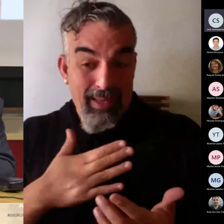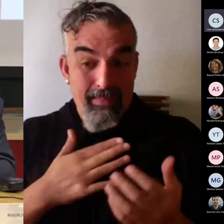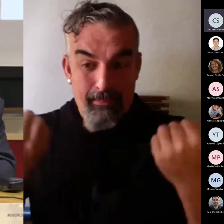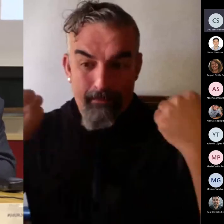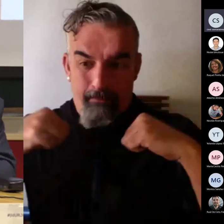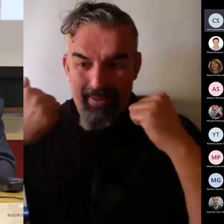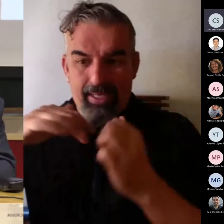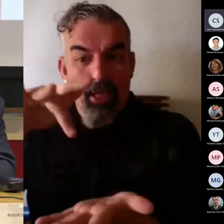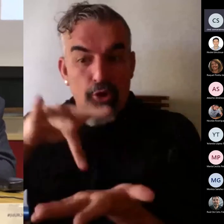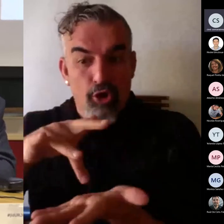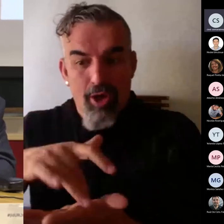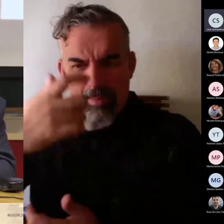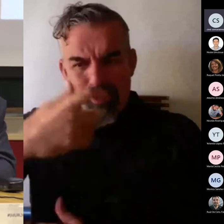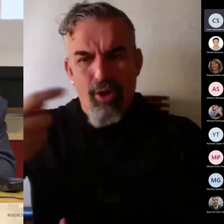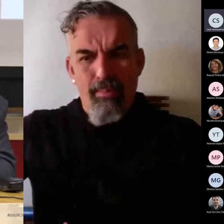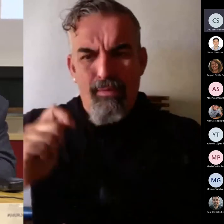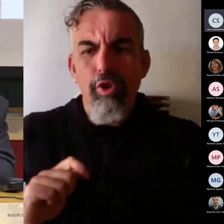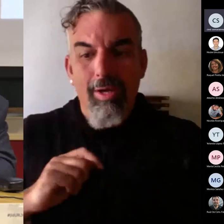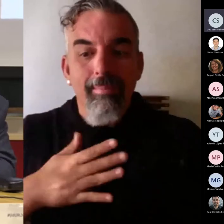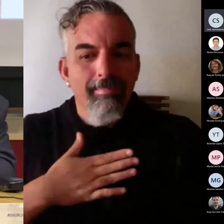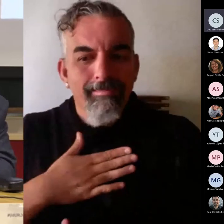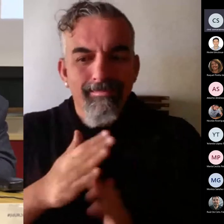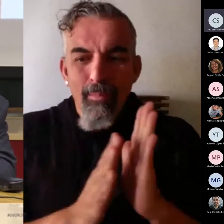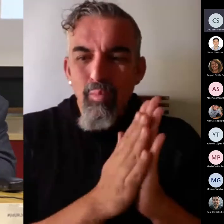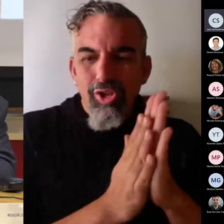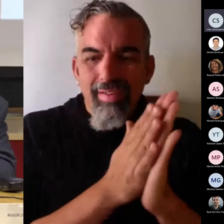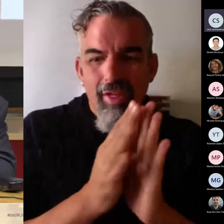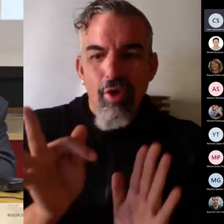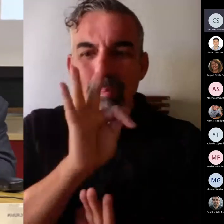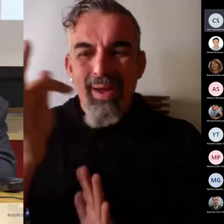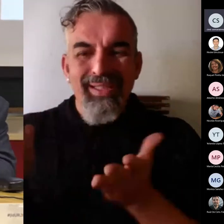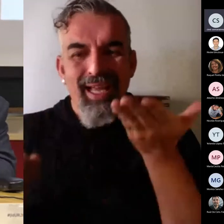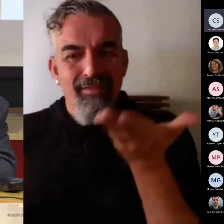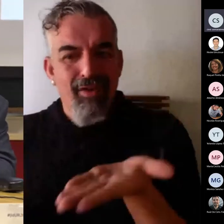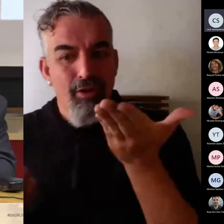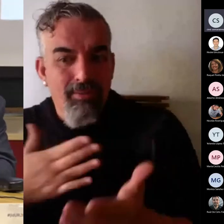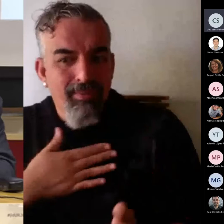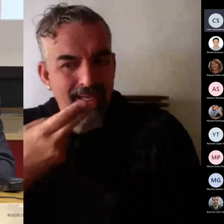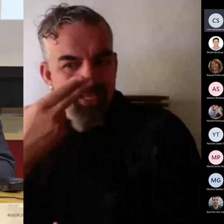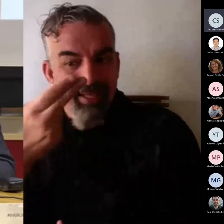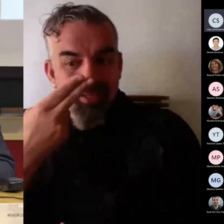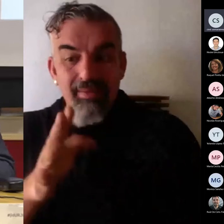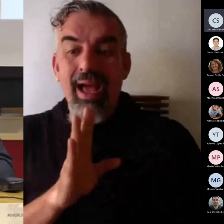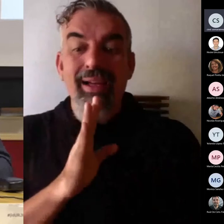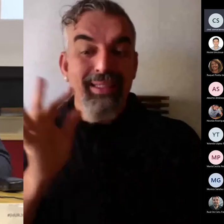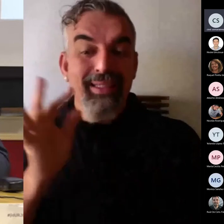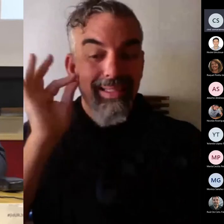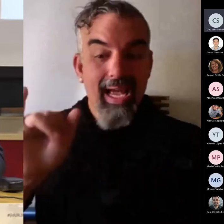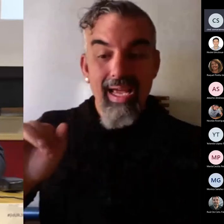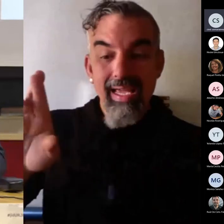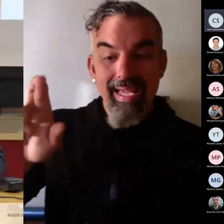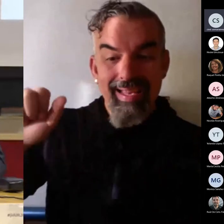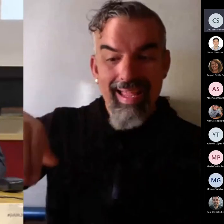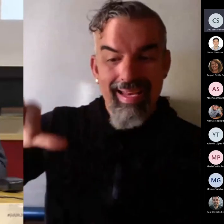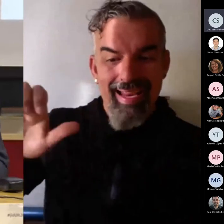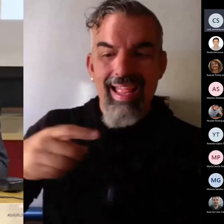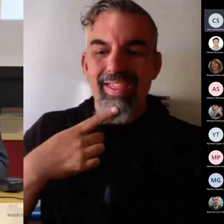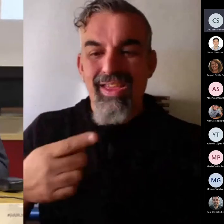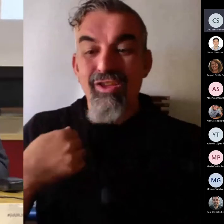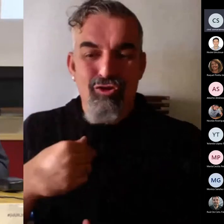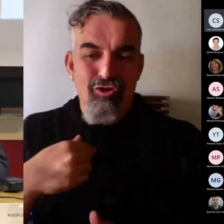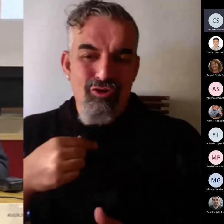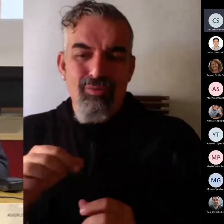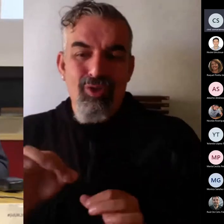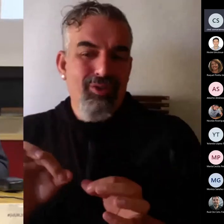profesional me interesa mucho. Y como antes Irene decía, pues he tenido la suerte o la desgracia de hacer un servicio militar